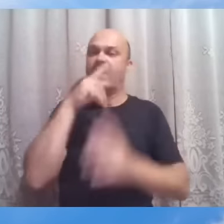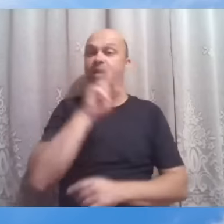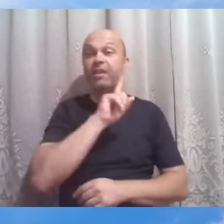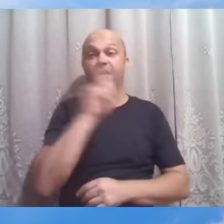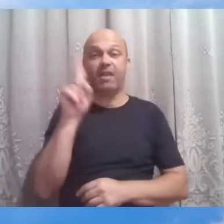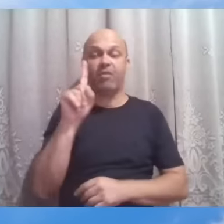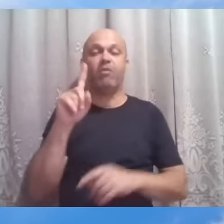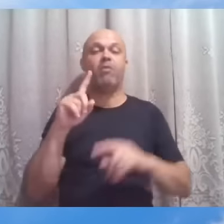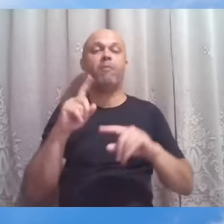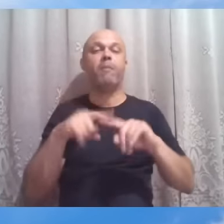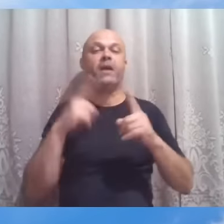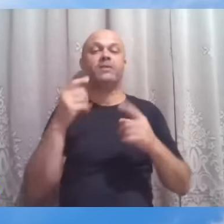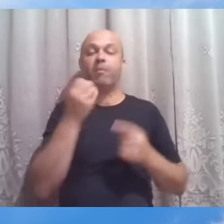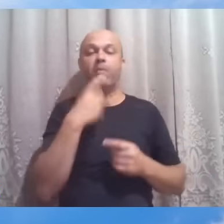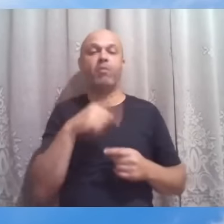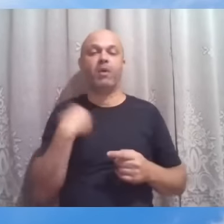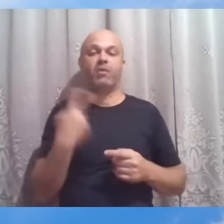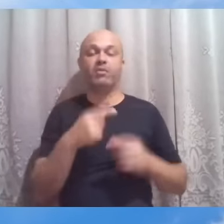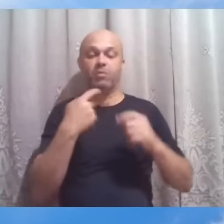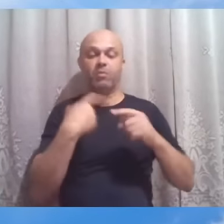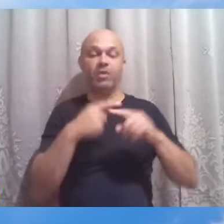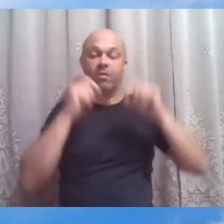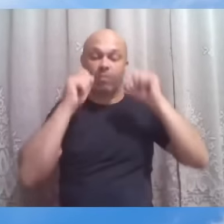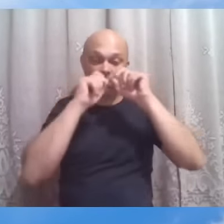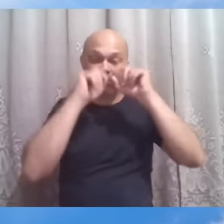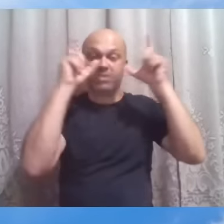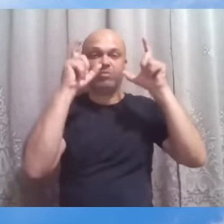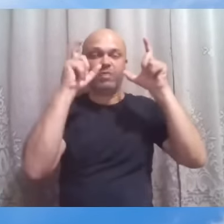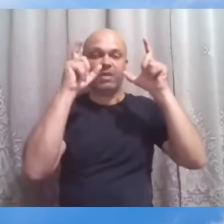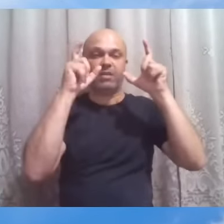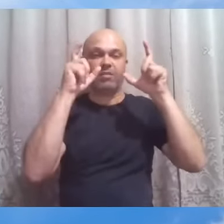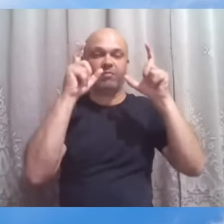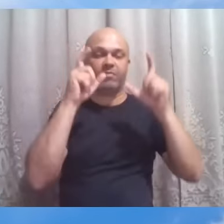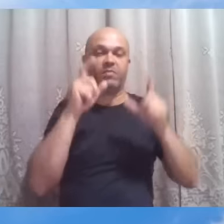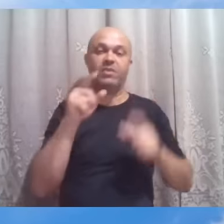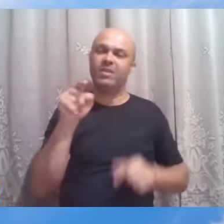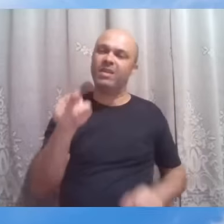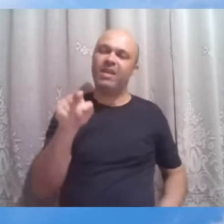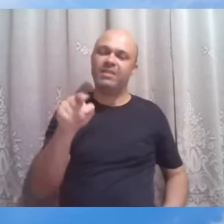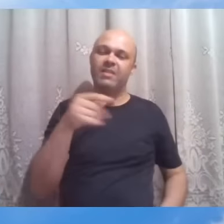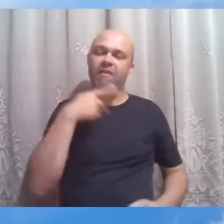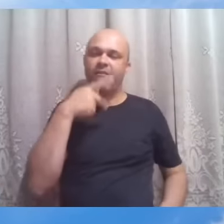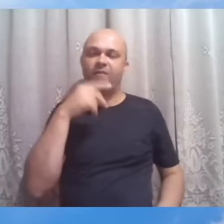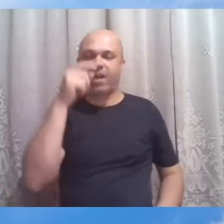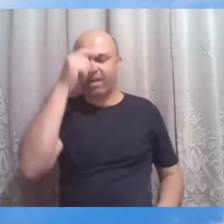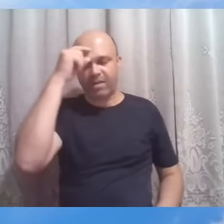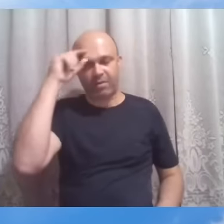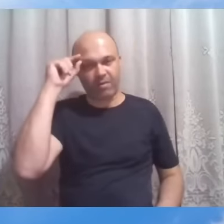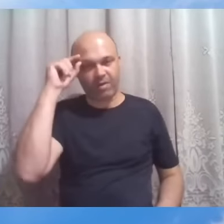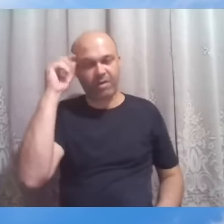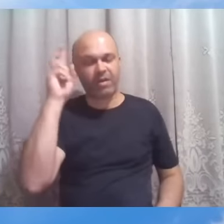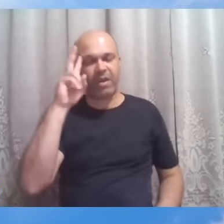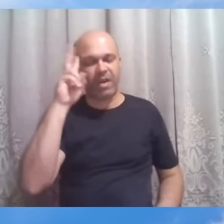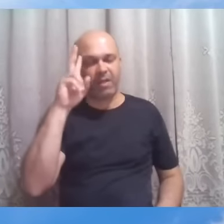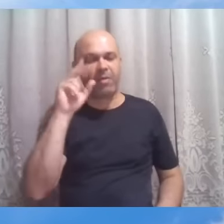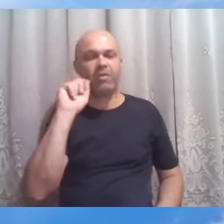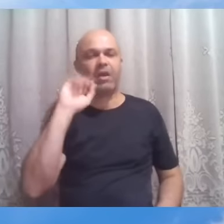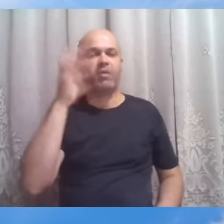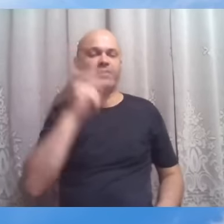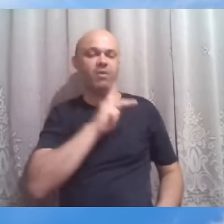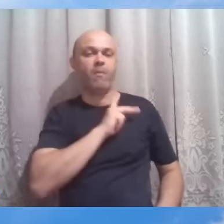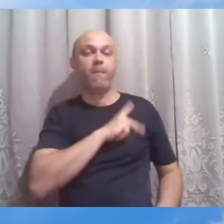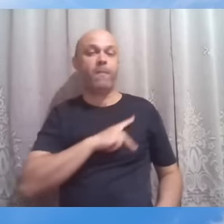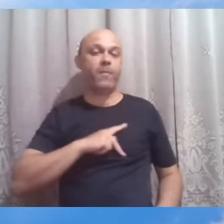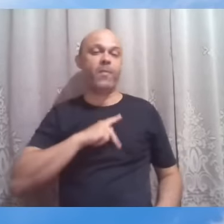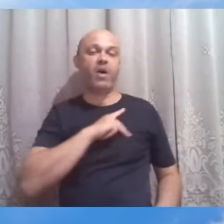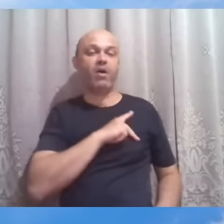despertador em nossas vidas. Faz-me recordar essa fala de Emmanuel daquilo que aconteceu com Paulo. Ele registra isso na